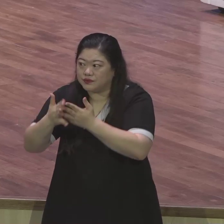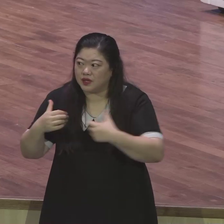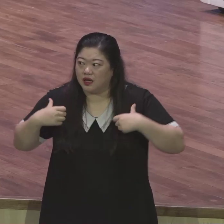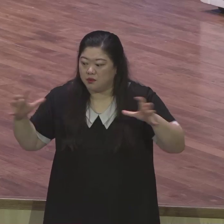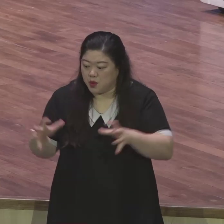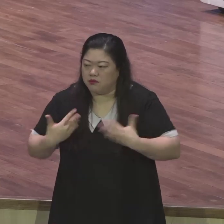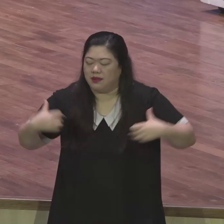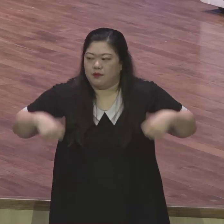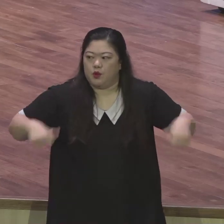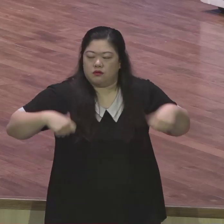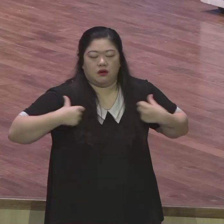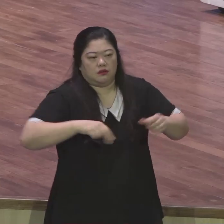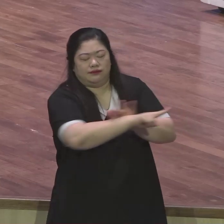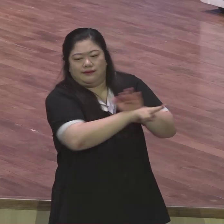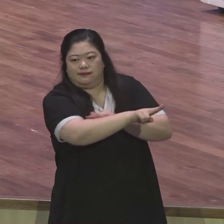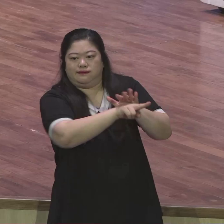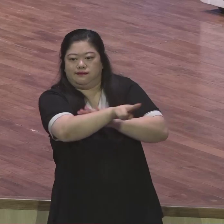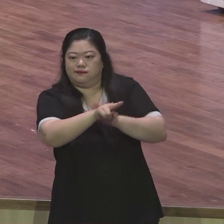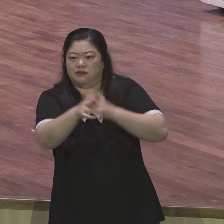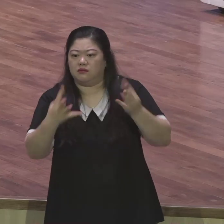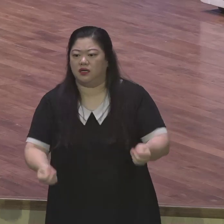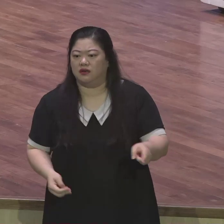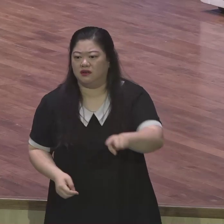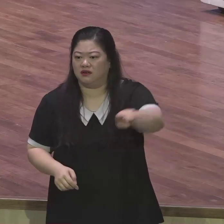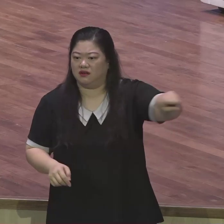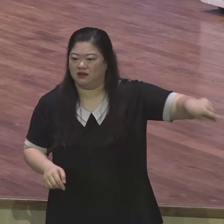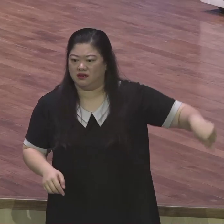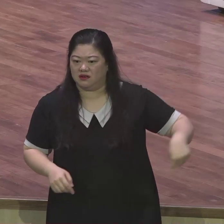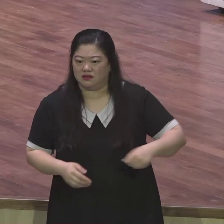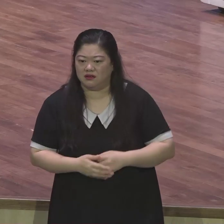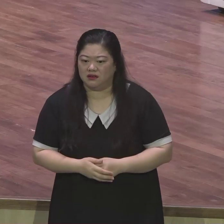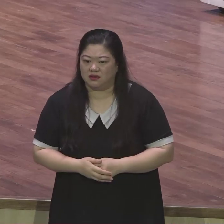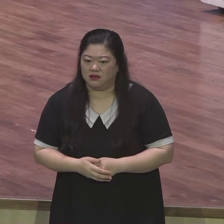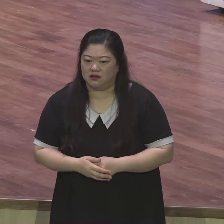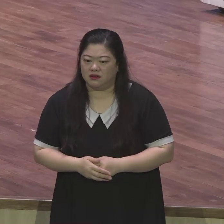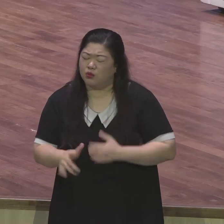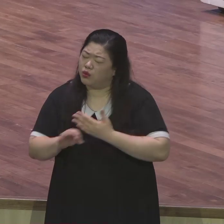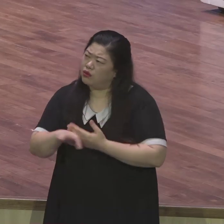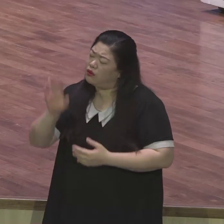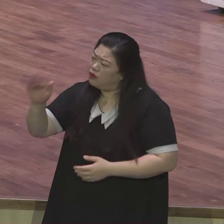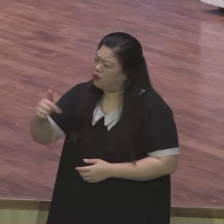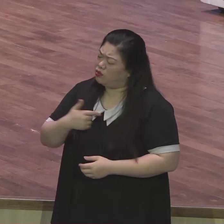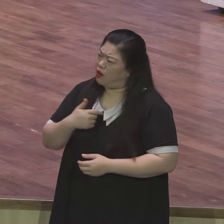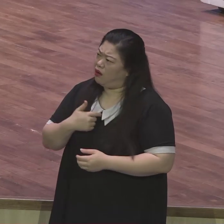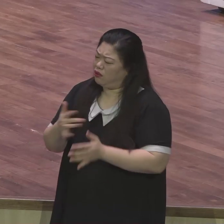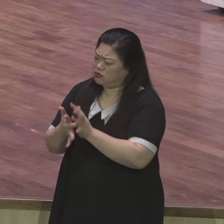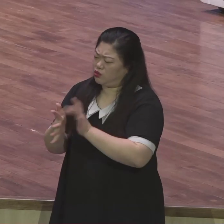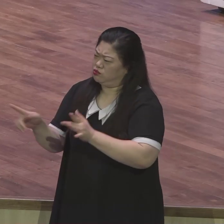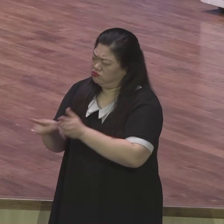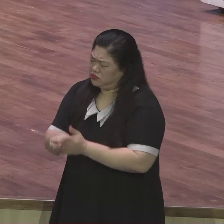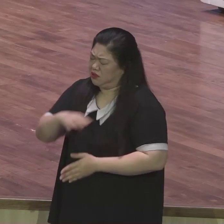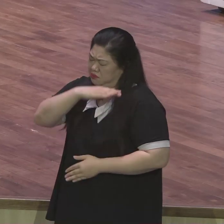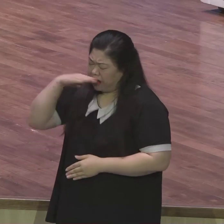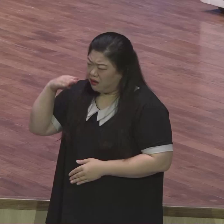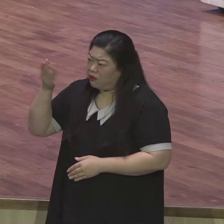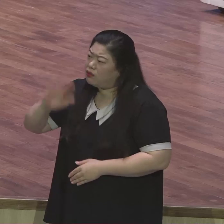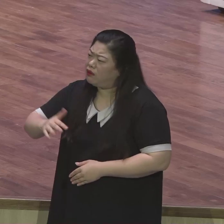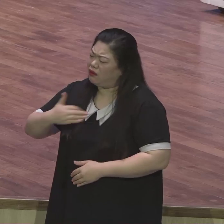어려움들이 오는 거예요 하나님은 왜 이 문제를 나에게 주시고 보고만 계신가라는 질문에 당시